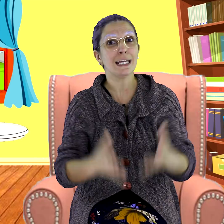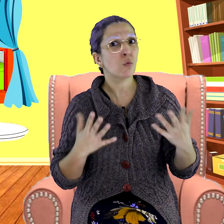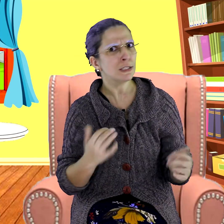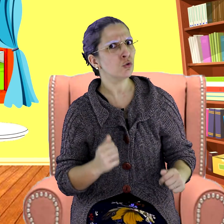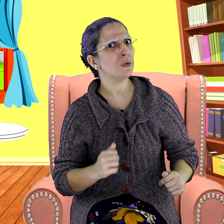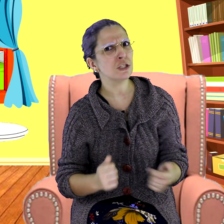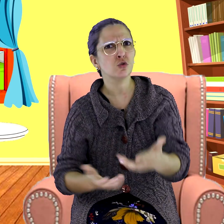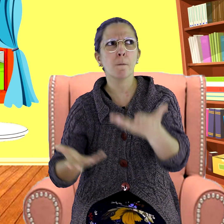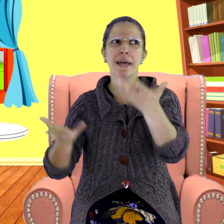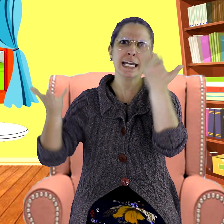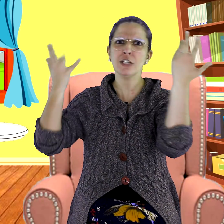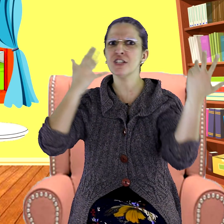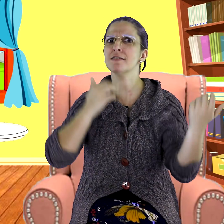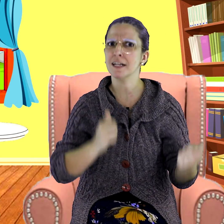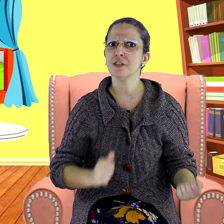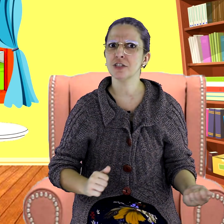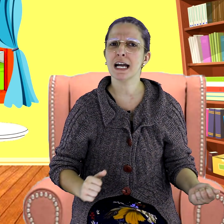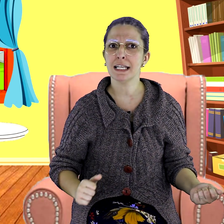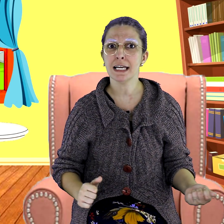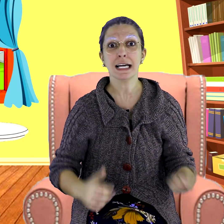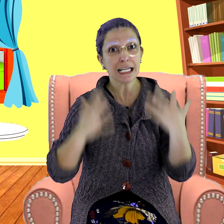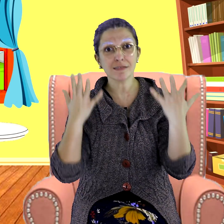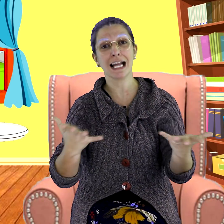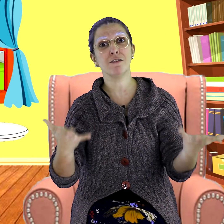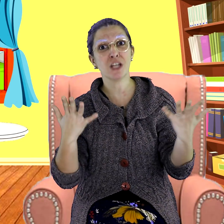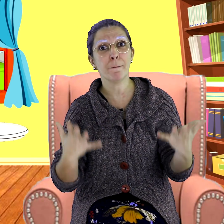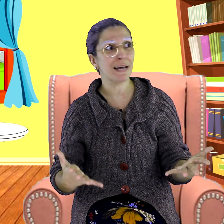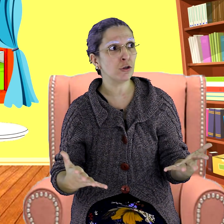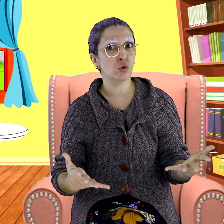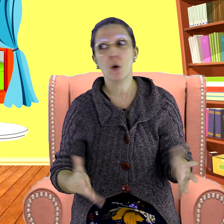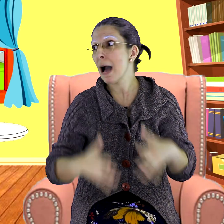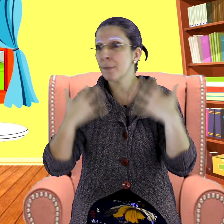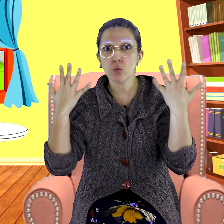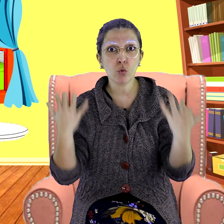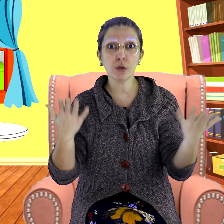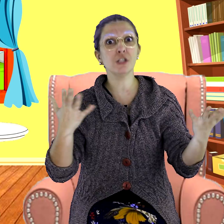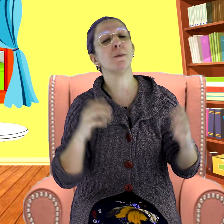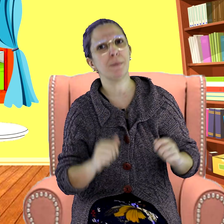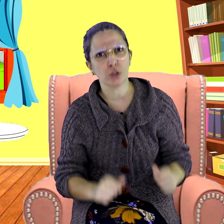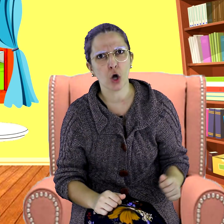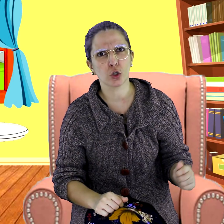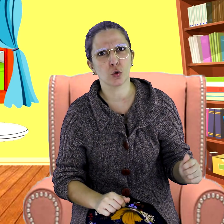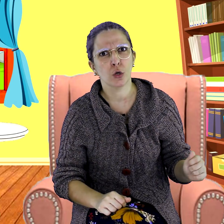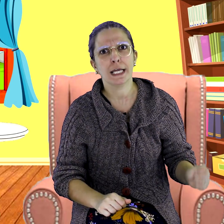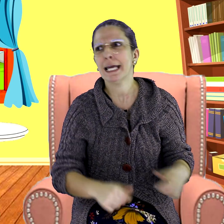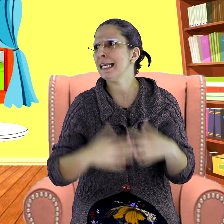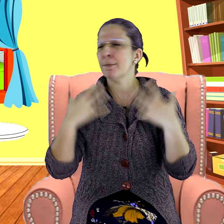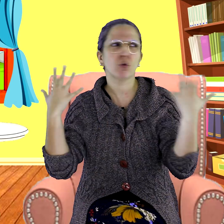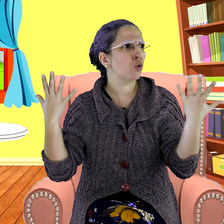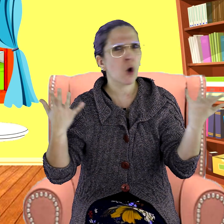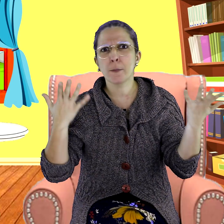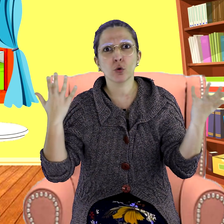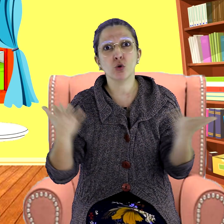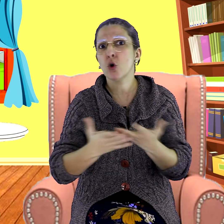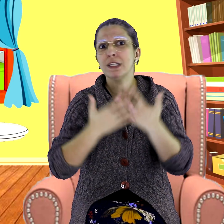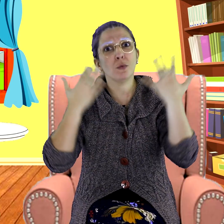Enquanto isso, bem distante dali, estava Gepeto, à procura de Pinóquio. Ele procurou, procurou e não